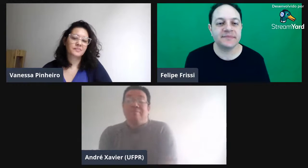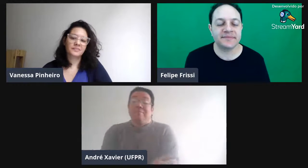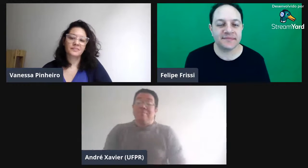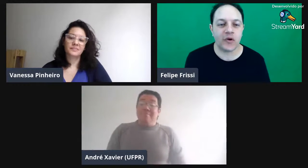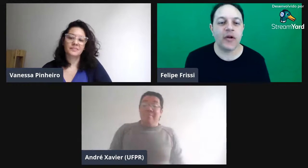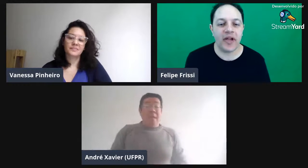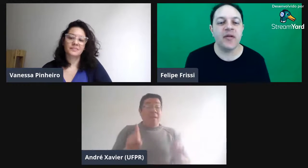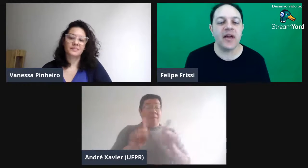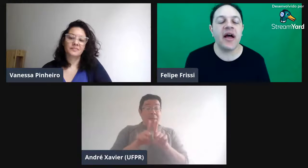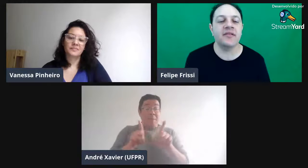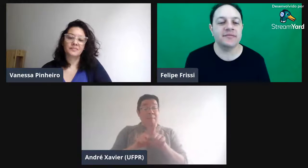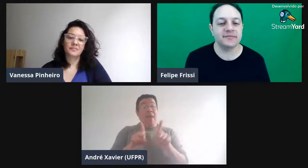Ok, obrigado.